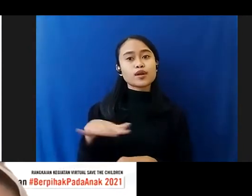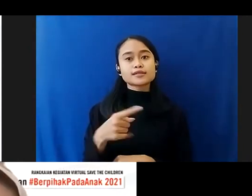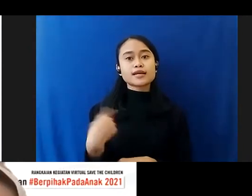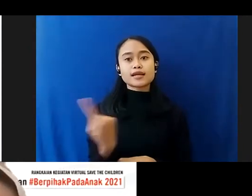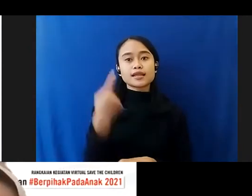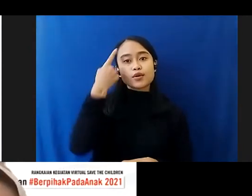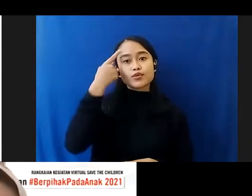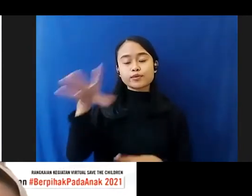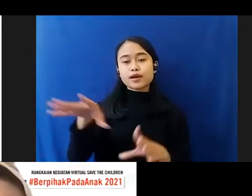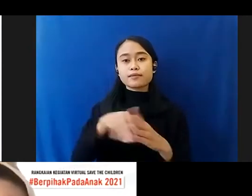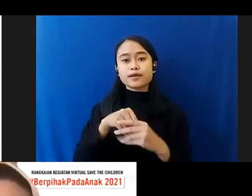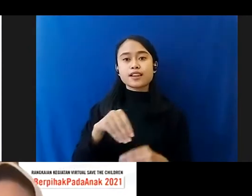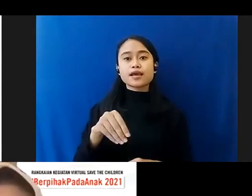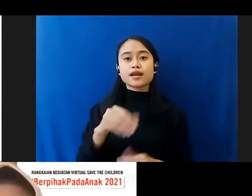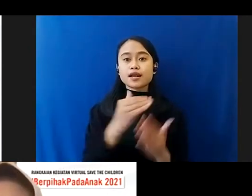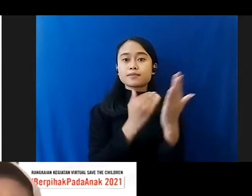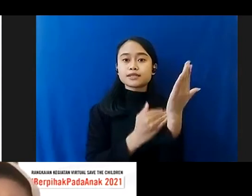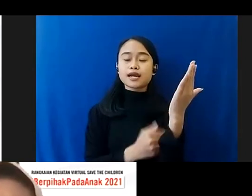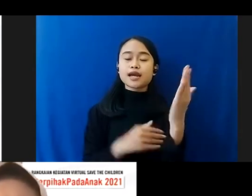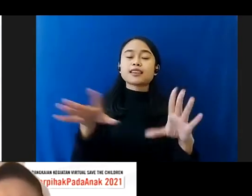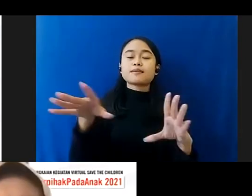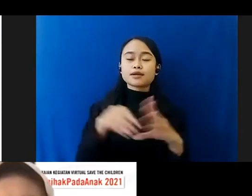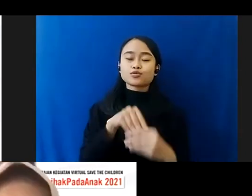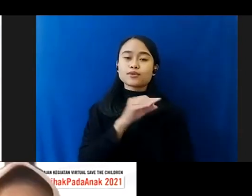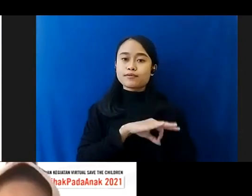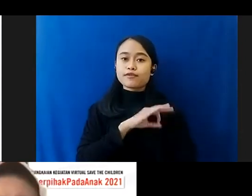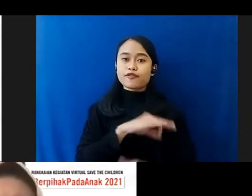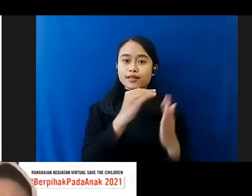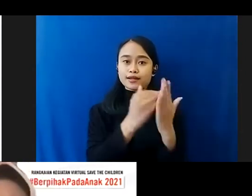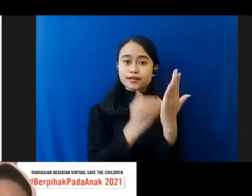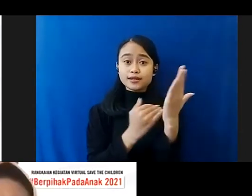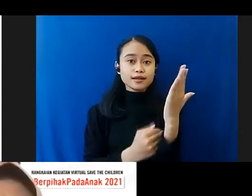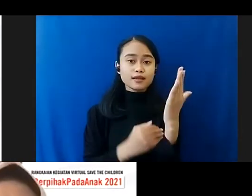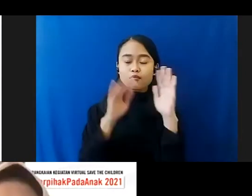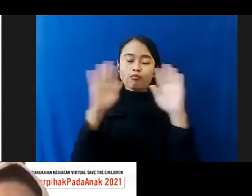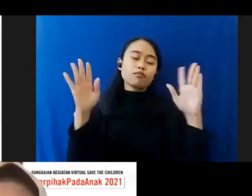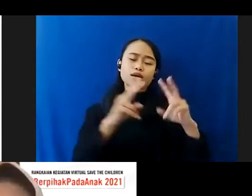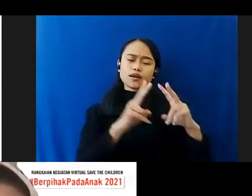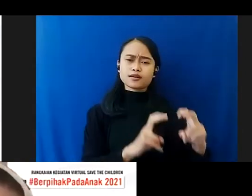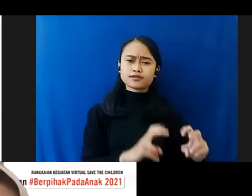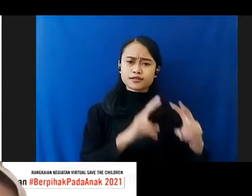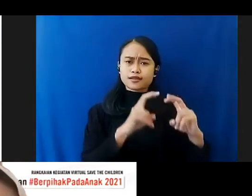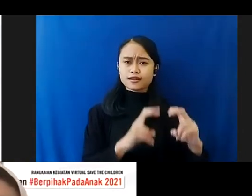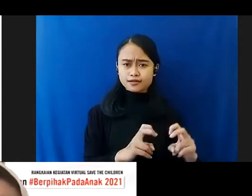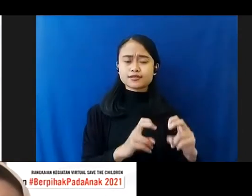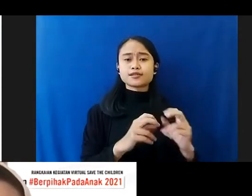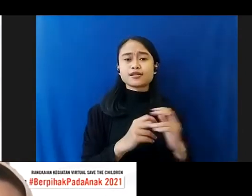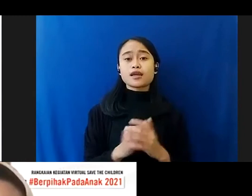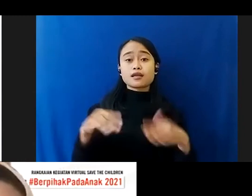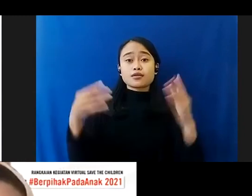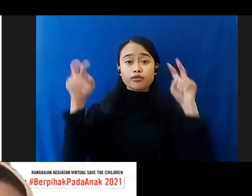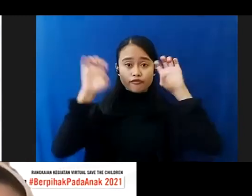Kebijakan Termasuk Pemanfaatan Data Tersebut Dalam Berbagai Analisis Dan Studi Ataupun Evaluasi